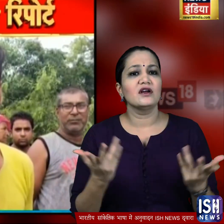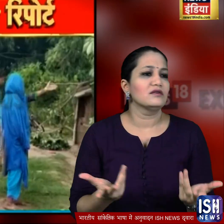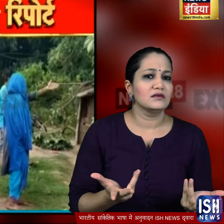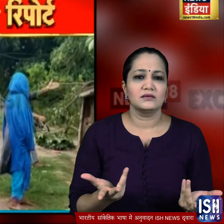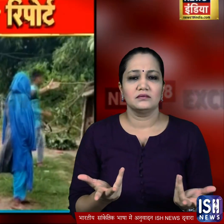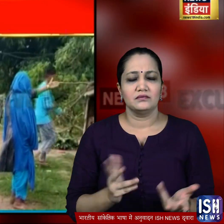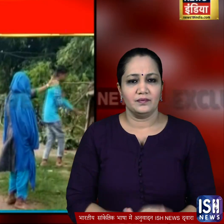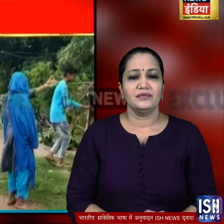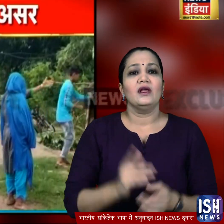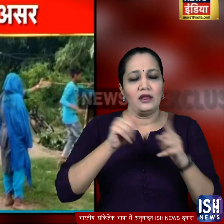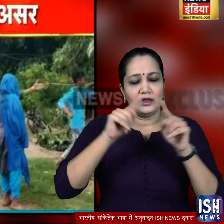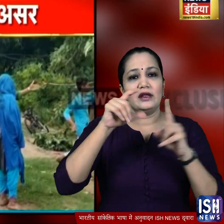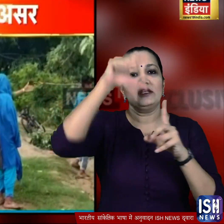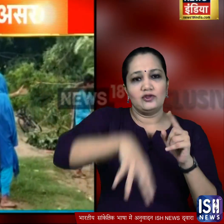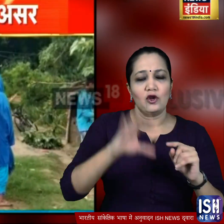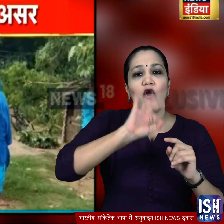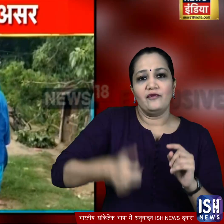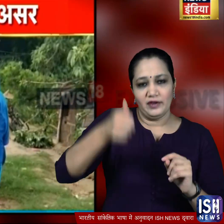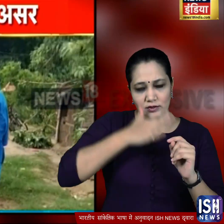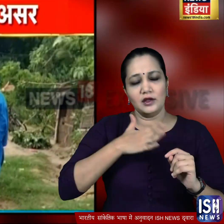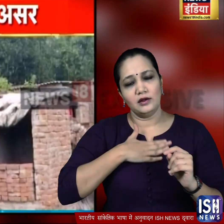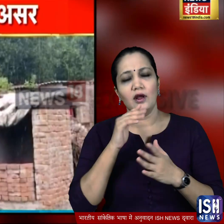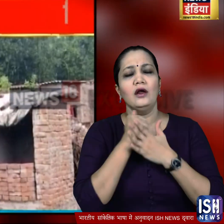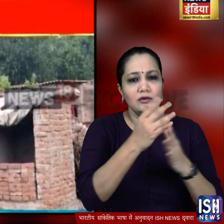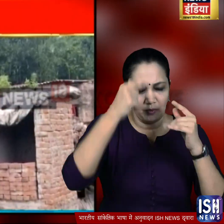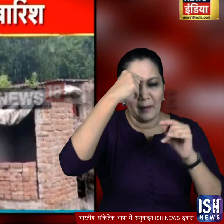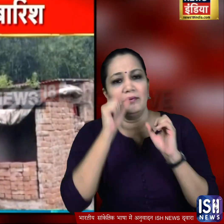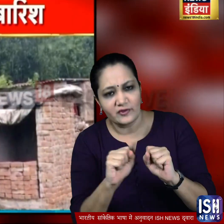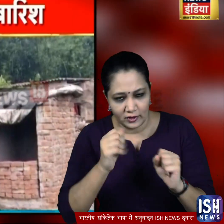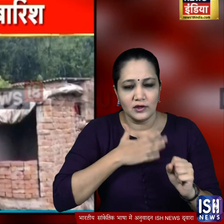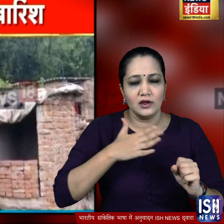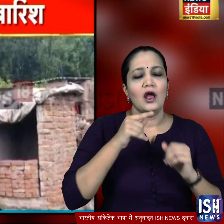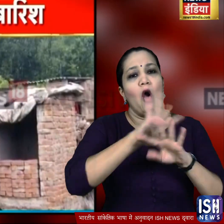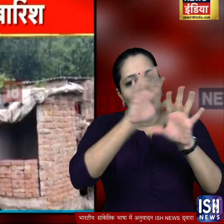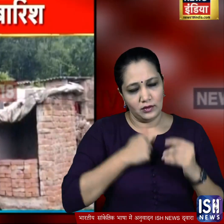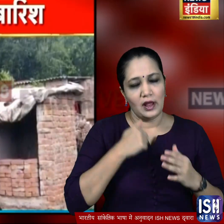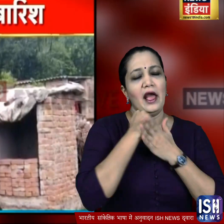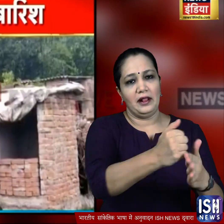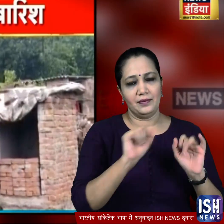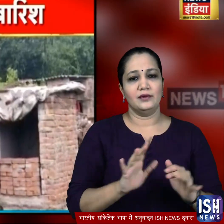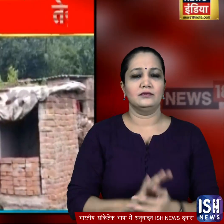इस परिवार को जिला प्रशासन के एक अधिकारी ने भरोसा दिया कि इस मुश्किल वक्त में उनकी हर मुमकिन मदद की जाएगी